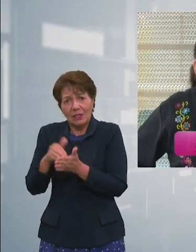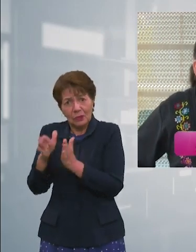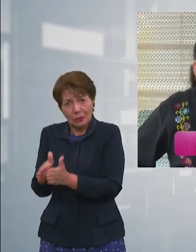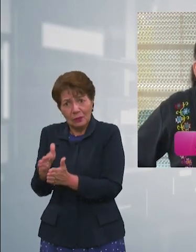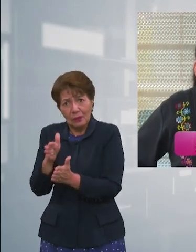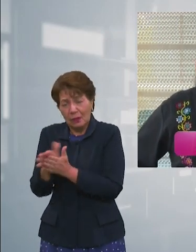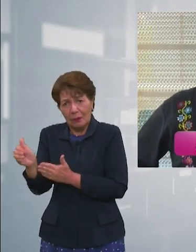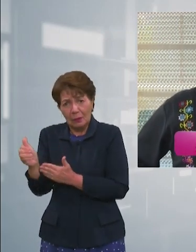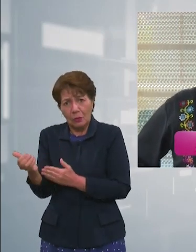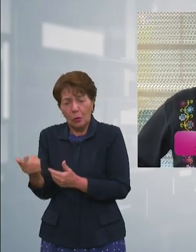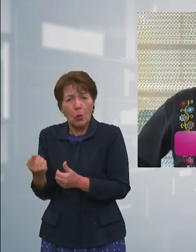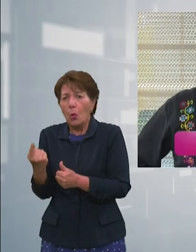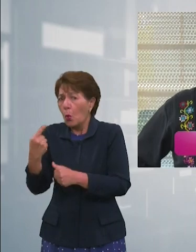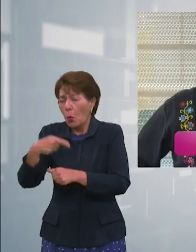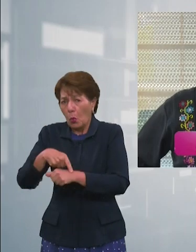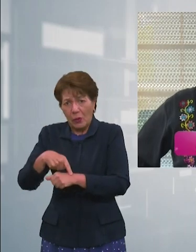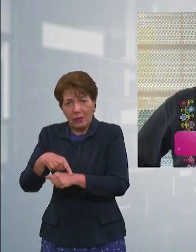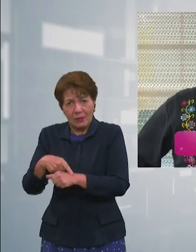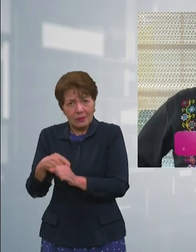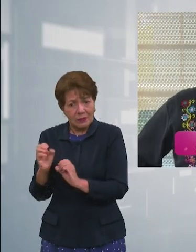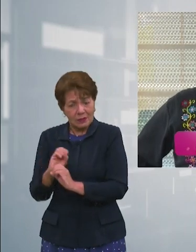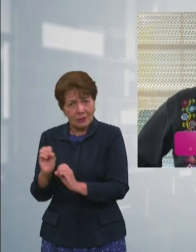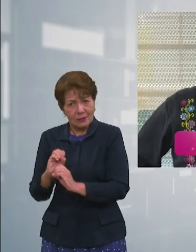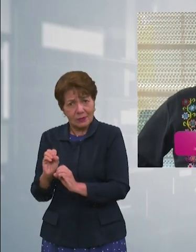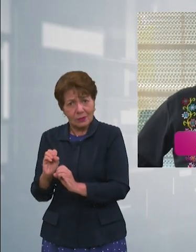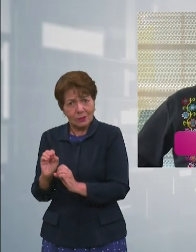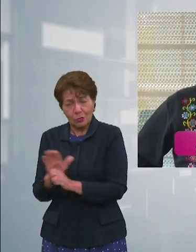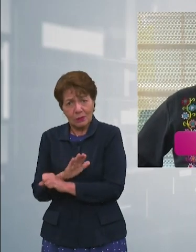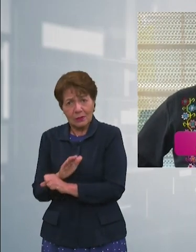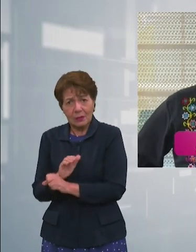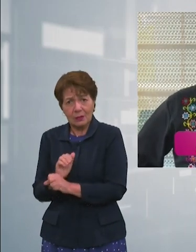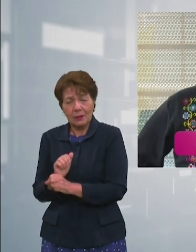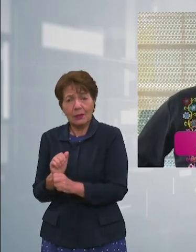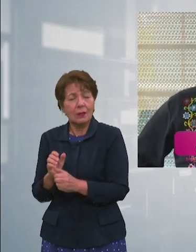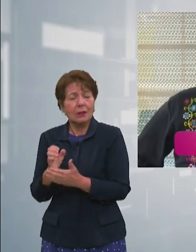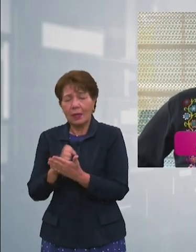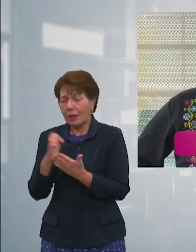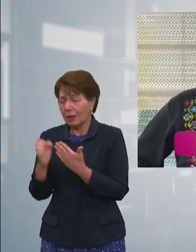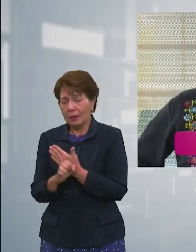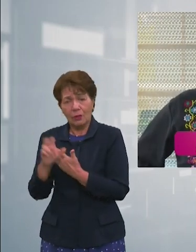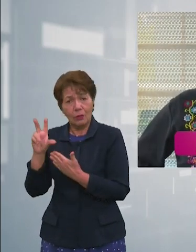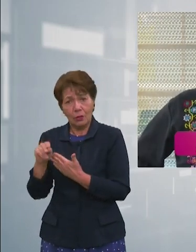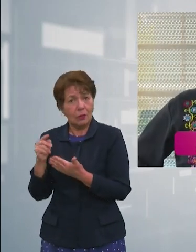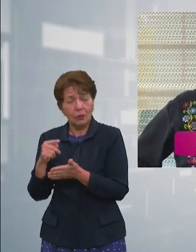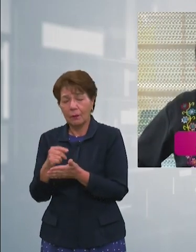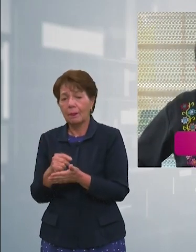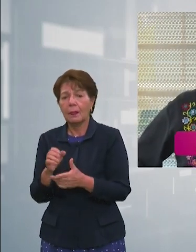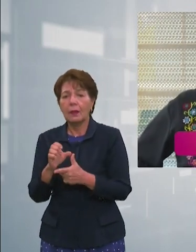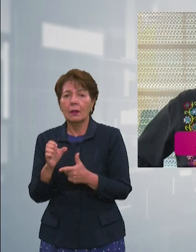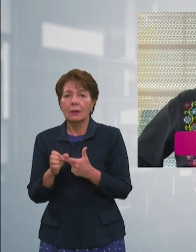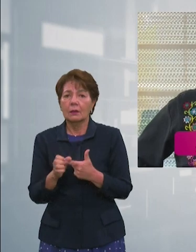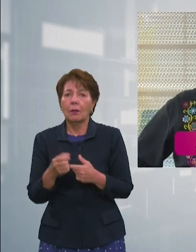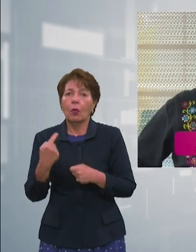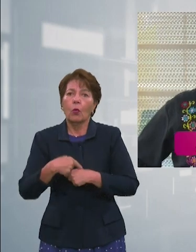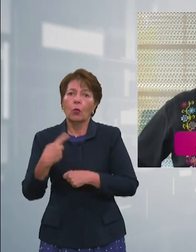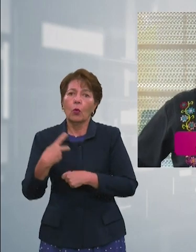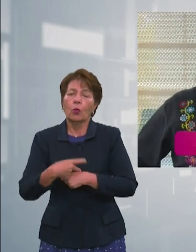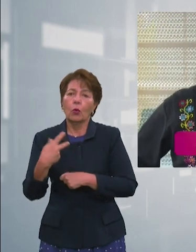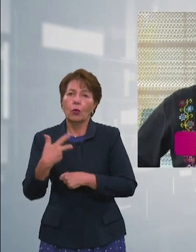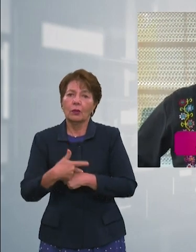engañando a la educación de Honduras colocando varias recuperaciones, o es más, con los cursos vacacionales,